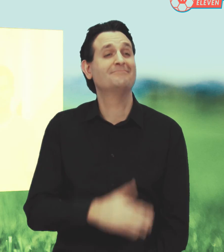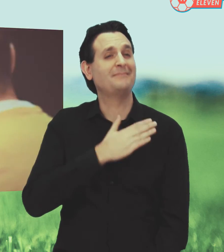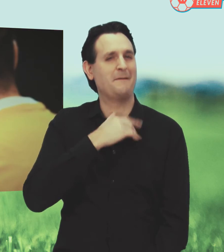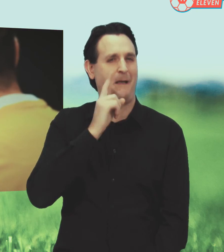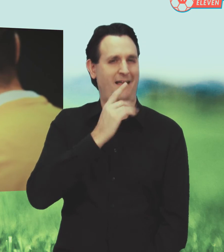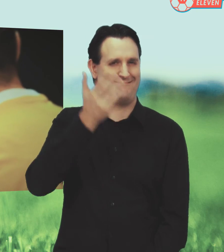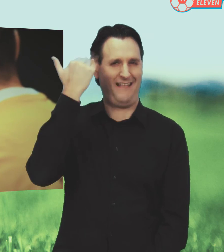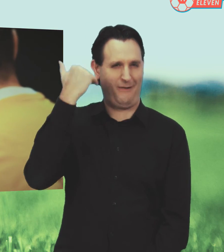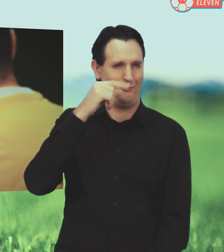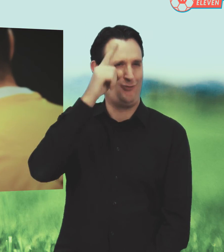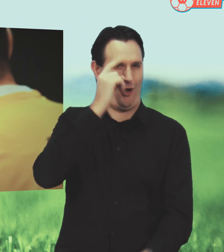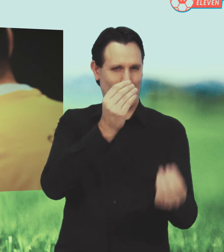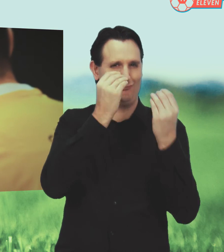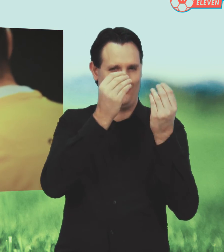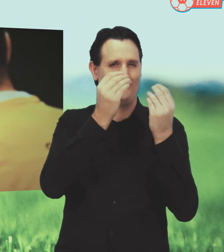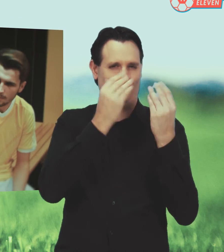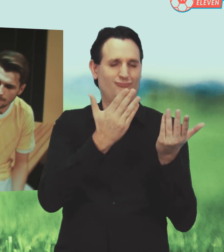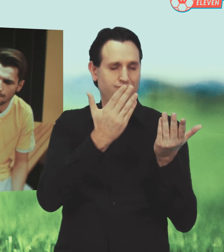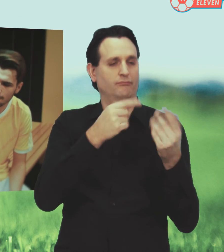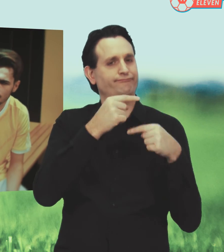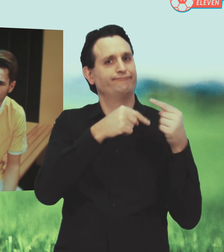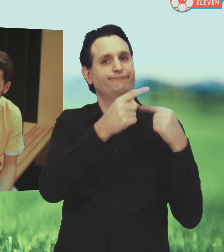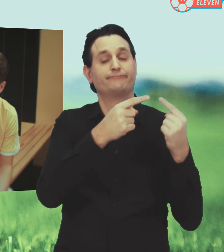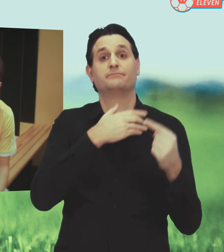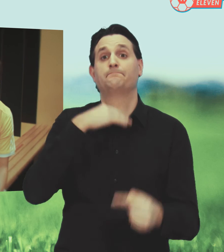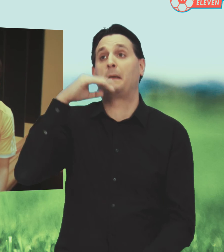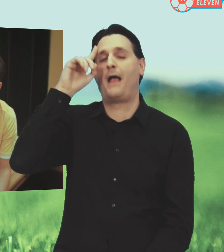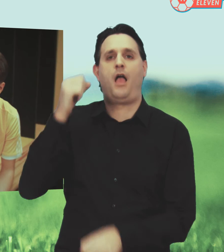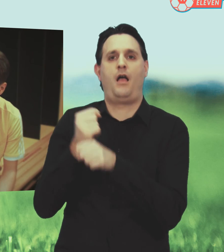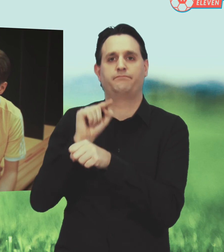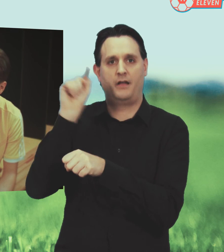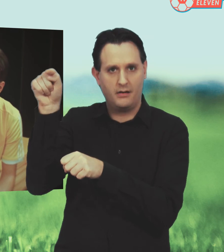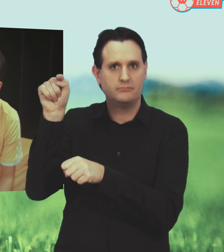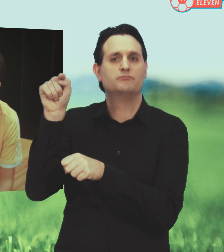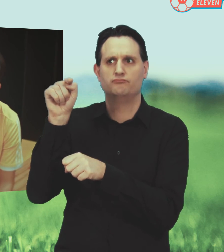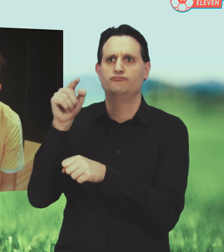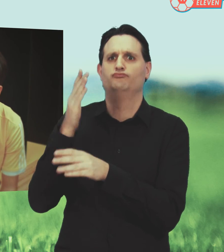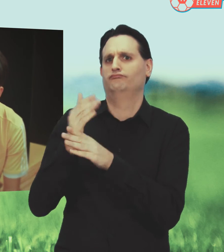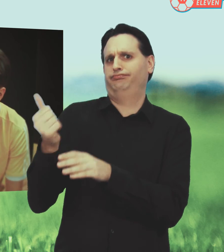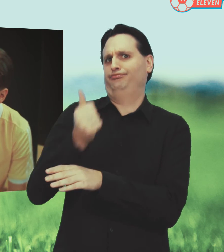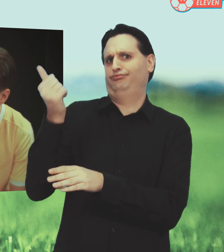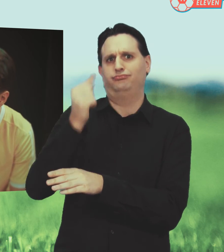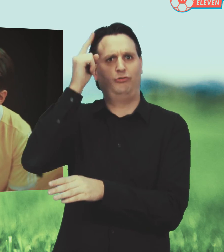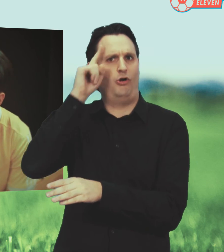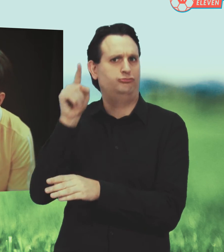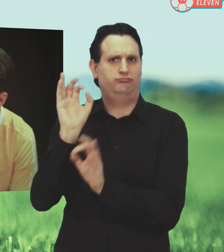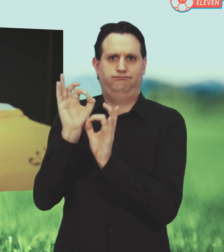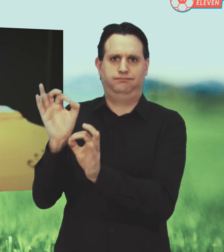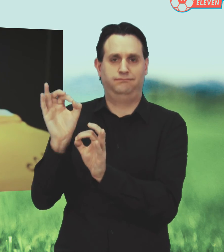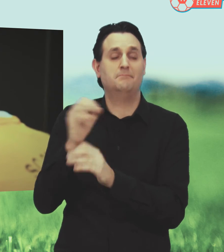Meine Mama hat damals auch einen Sprachkurs gemacht, Deutsch. Mein Papa hat ja gearbeitet und so. Mein Papa kann sehr gut Deutsch, meine Mama kann